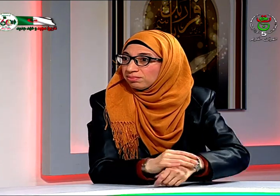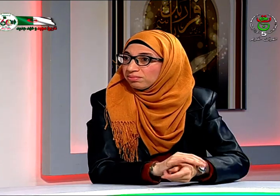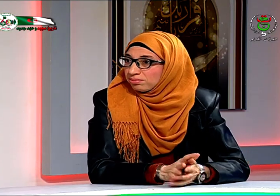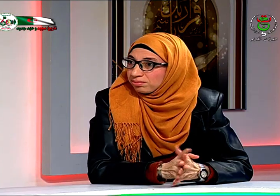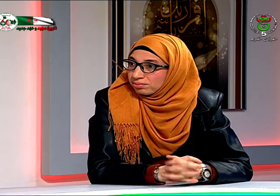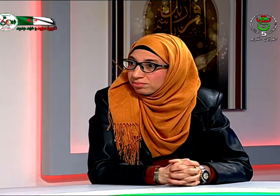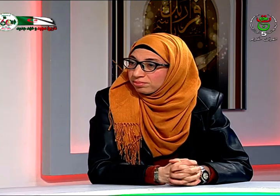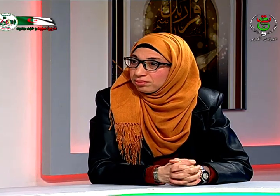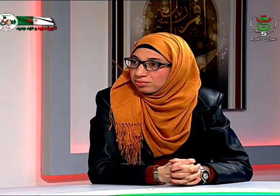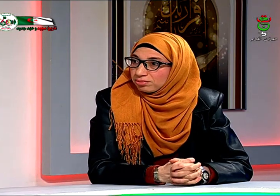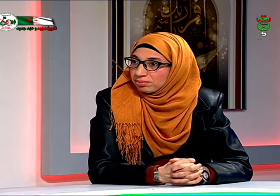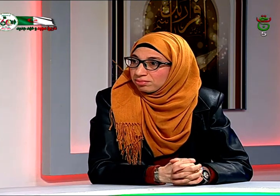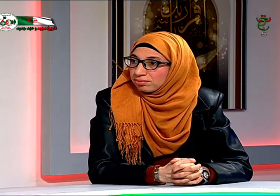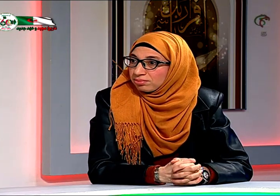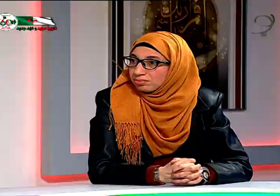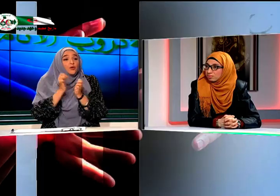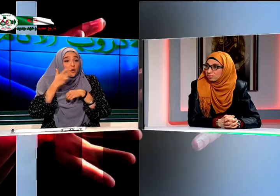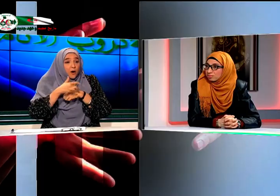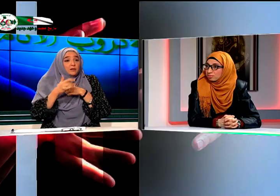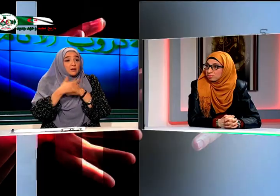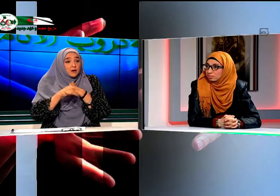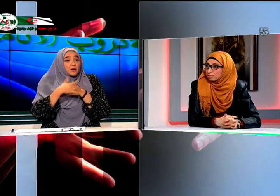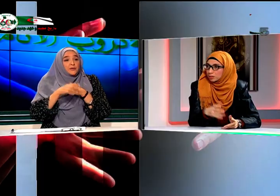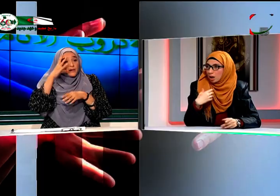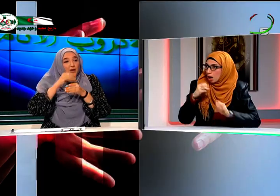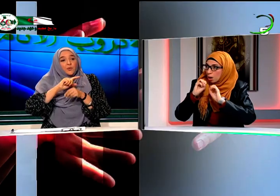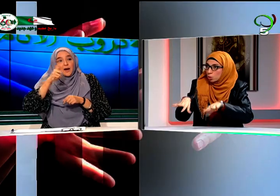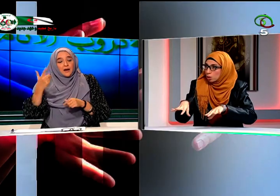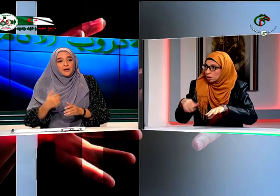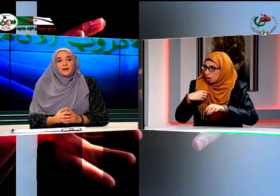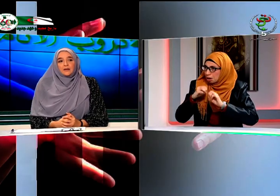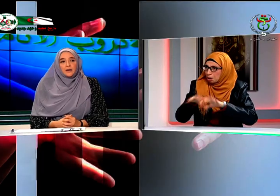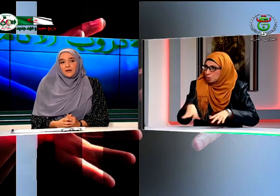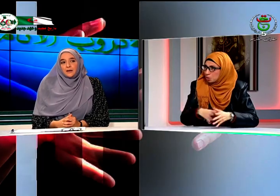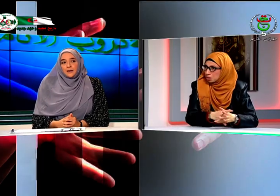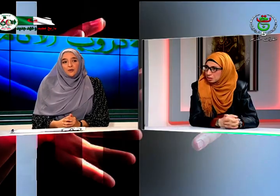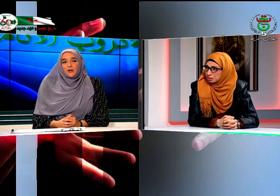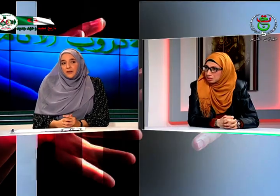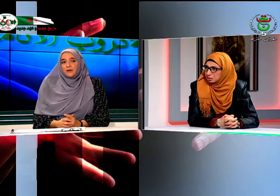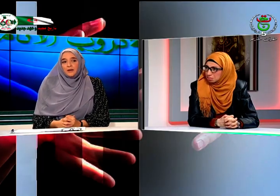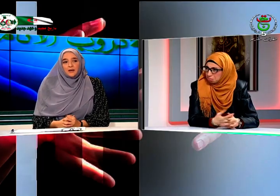أنه يتعلم باش نتعلم يعني تضيعون الوقت في تعلم الآخرين قالت أنا رايي تقول حميدة أني